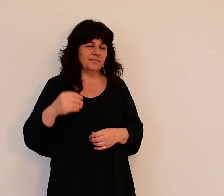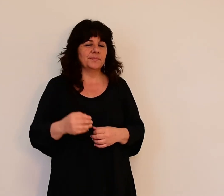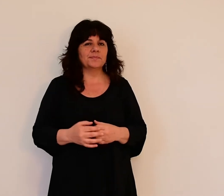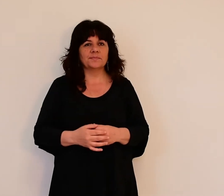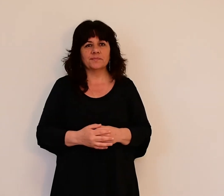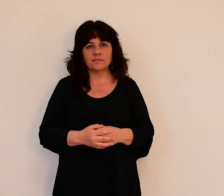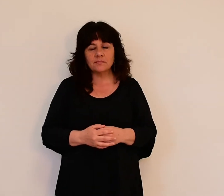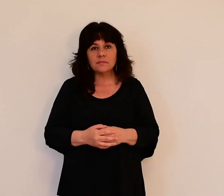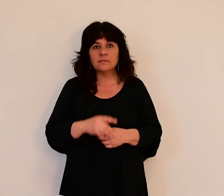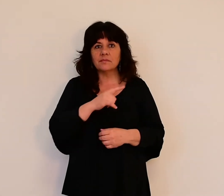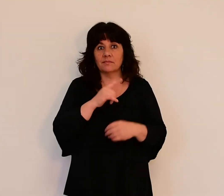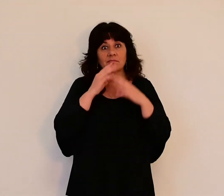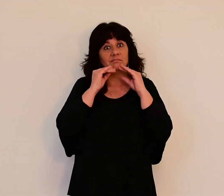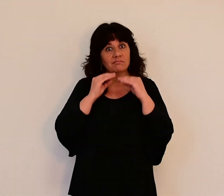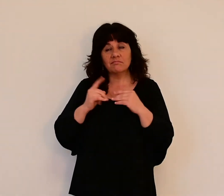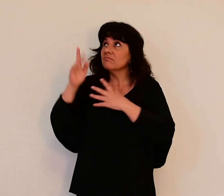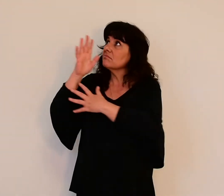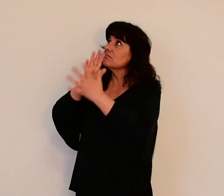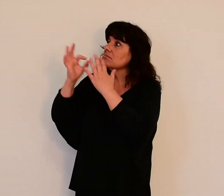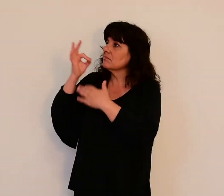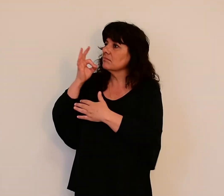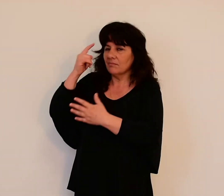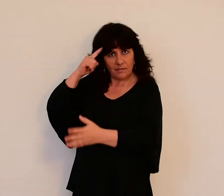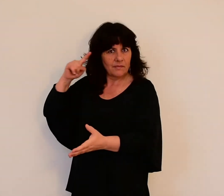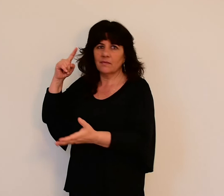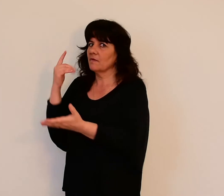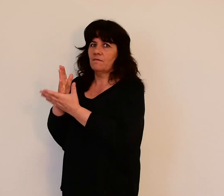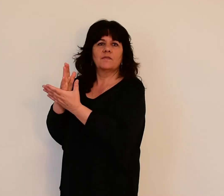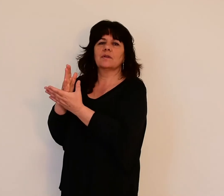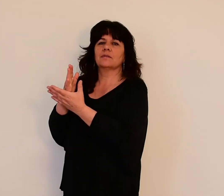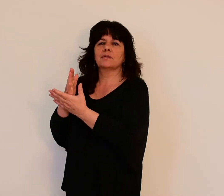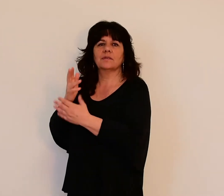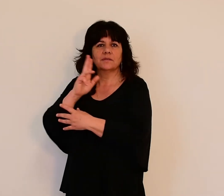Abraham eut foi dans le Seigneur et le Seigneur estima qu'il était juste.